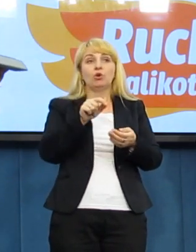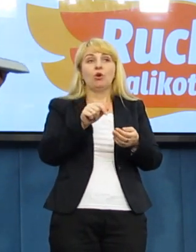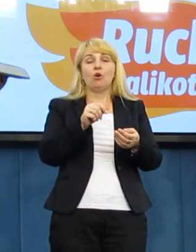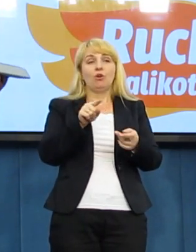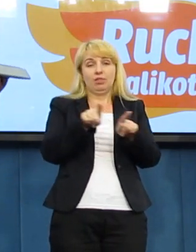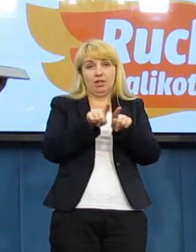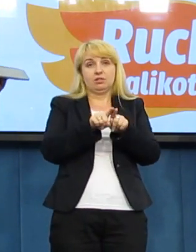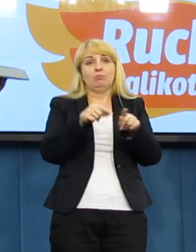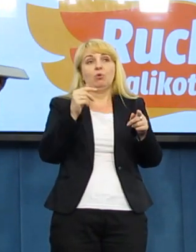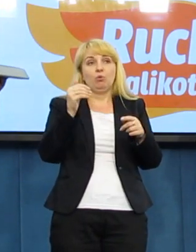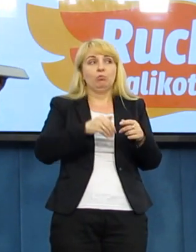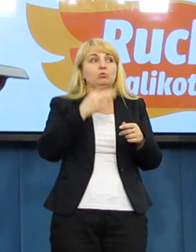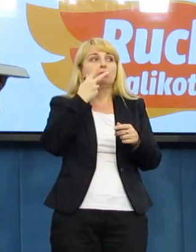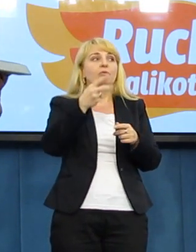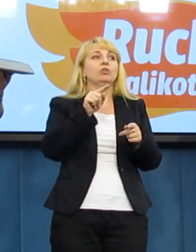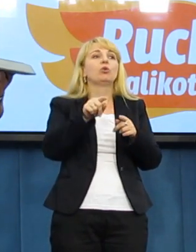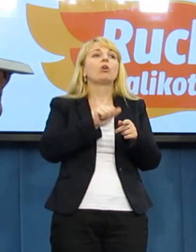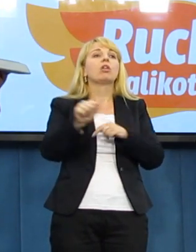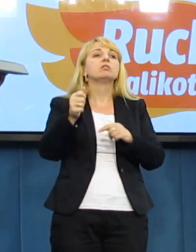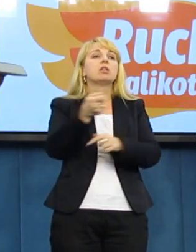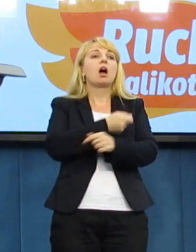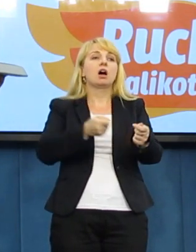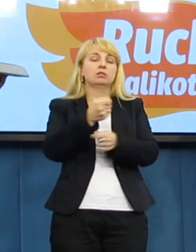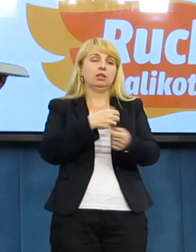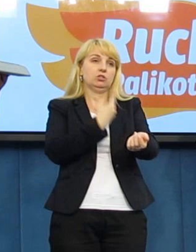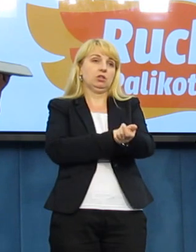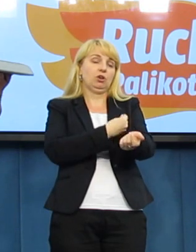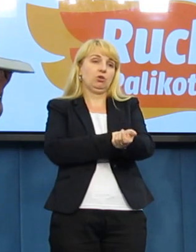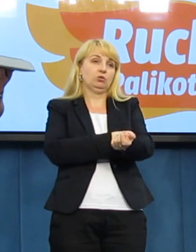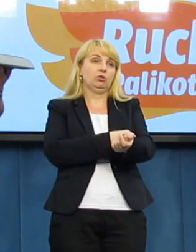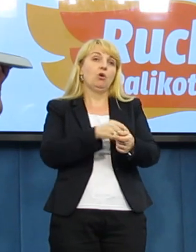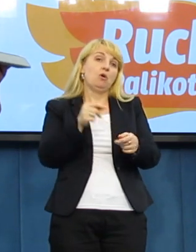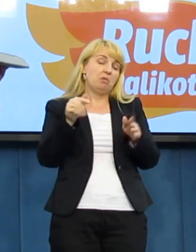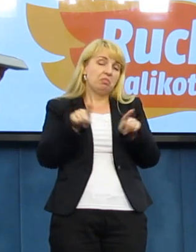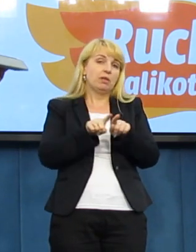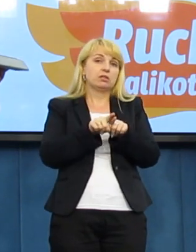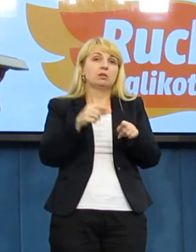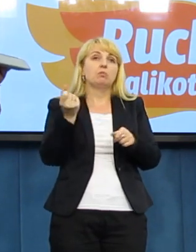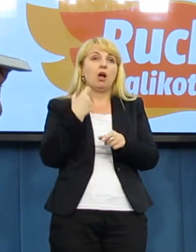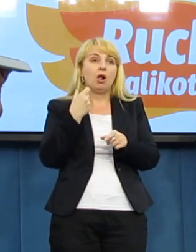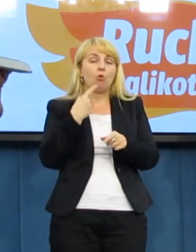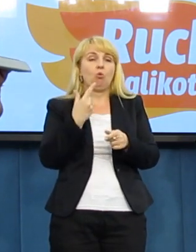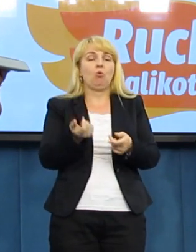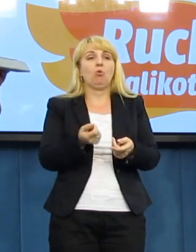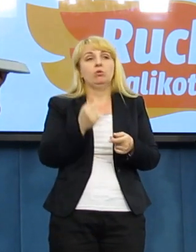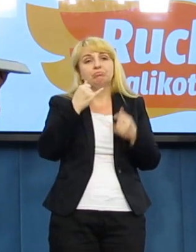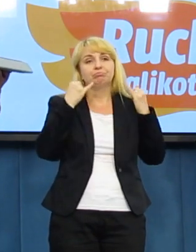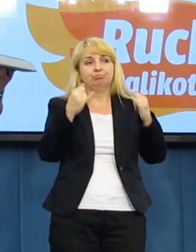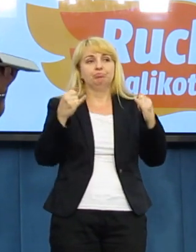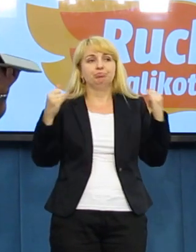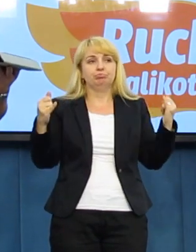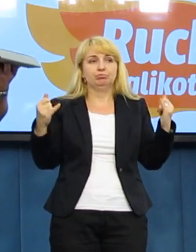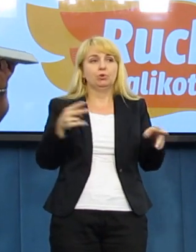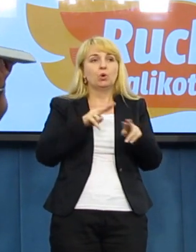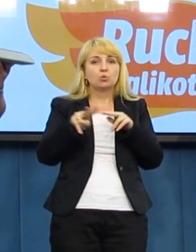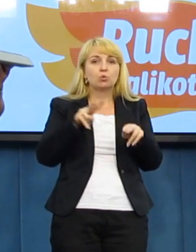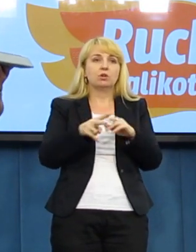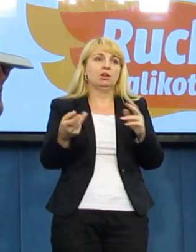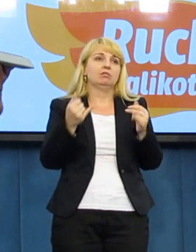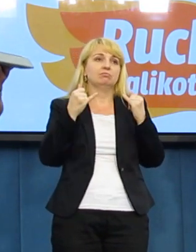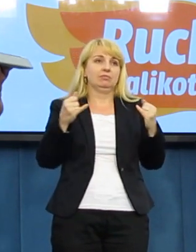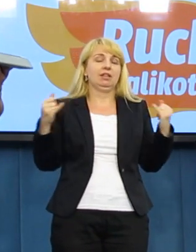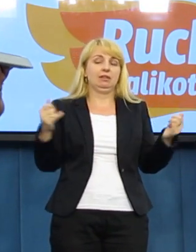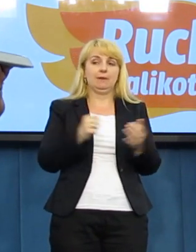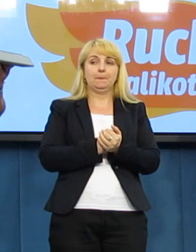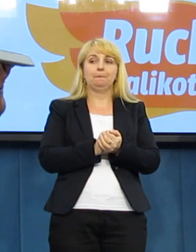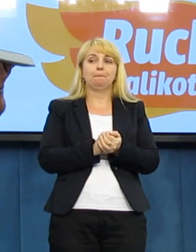jak dealer narkotyków. A można do tego oczywiście dołożyć alkohol, wódkę i tak dalej. Tych narkotyków jest więcej. cukier też jest narkotykiem.